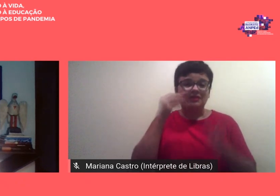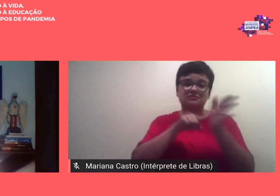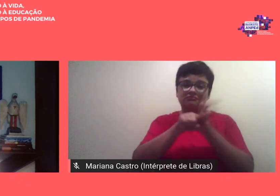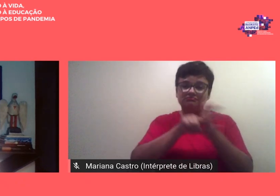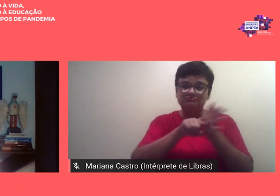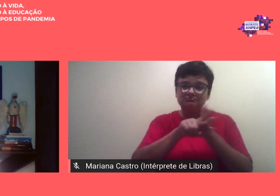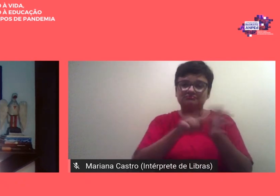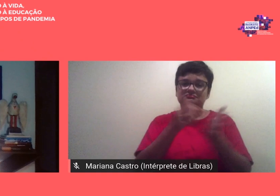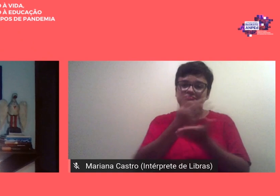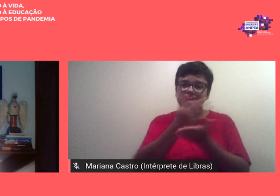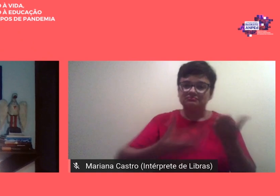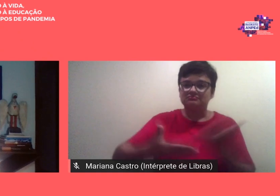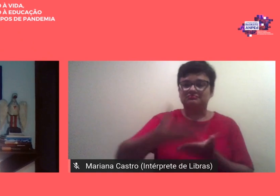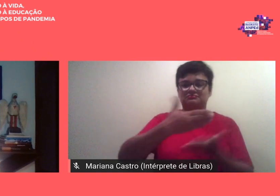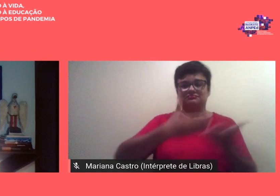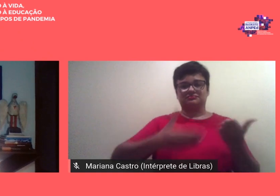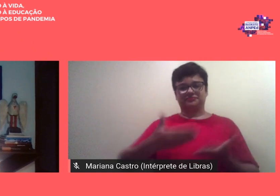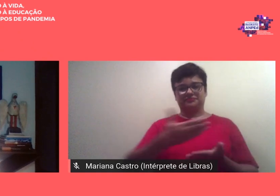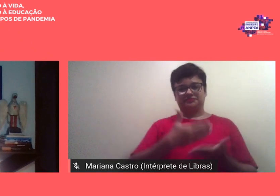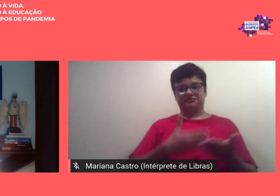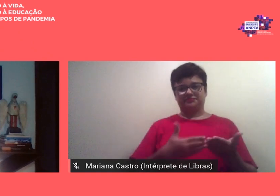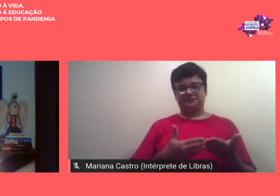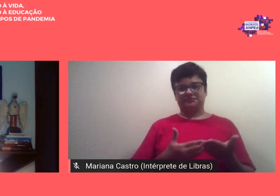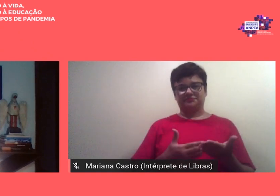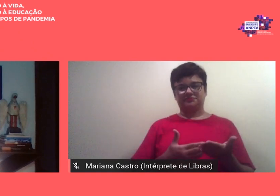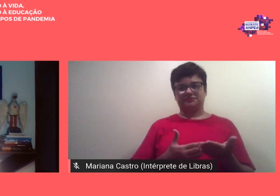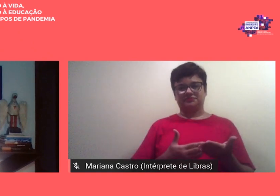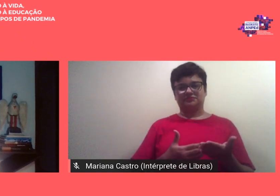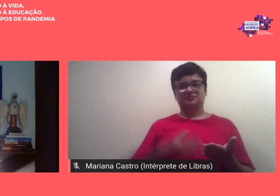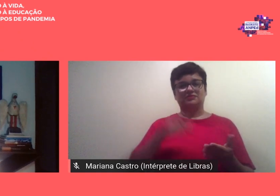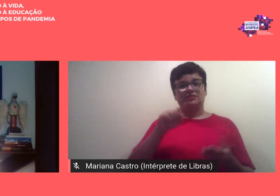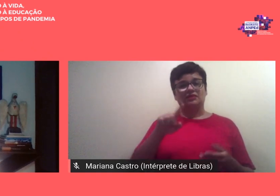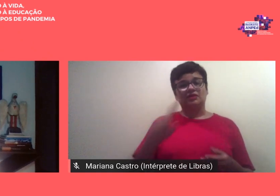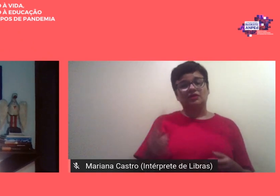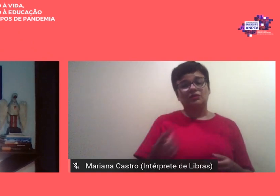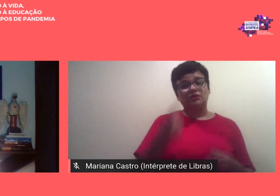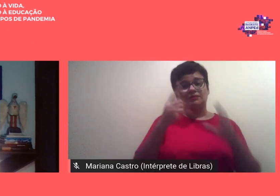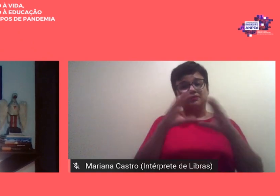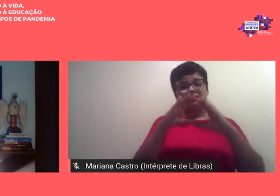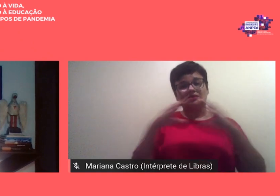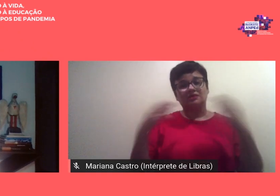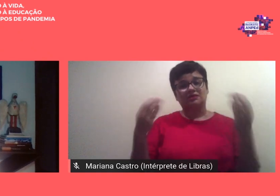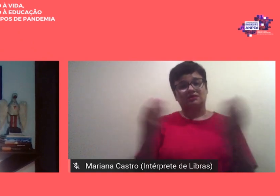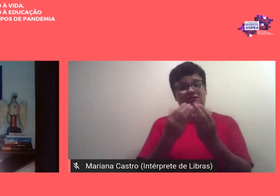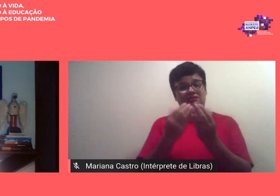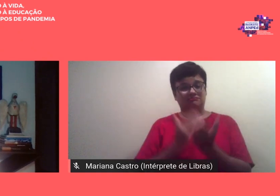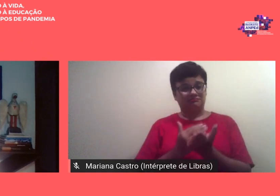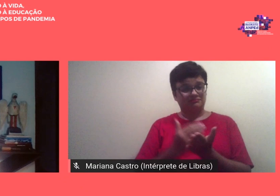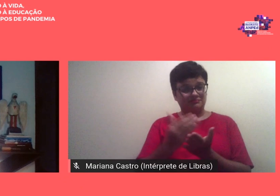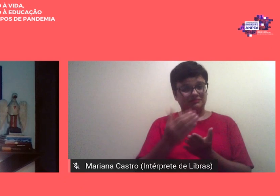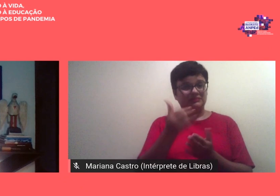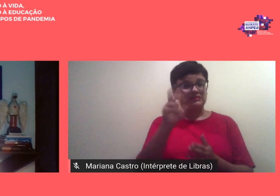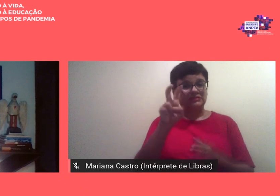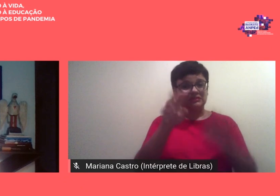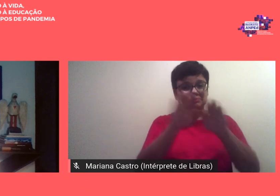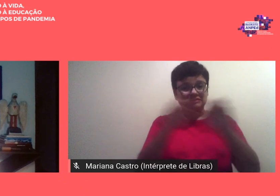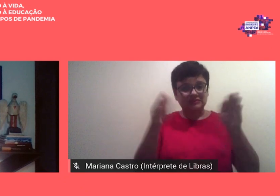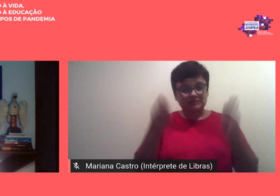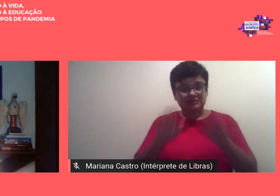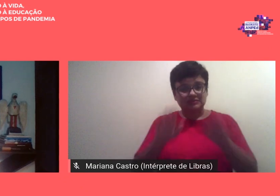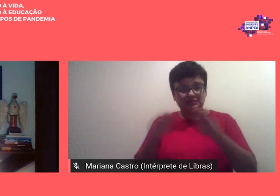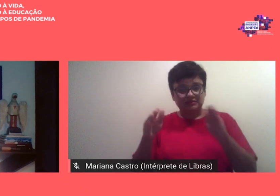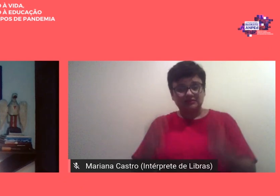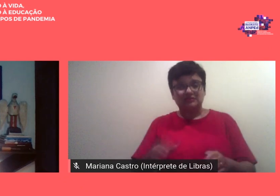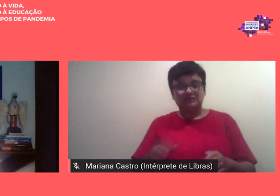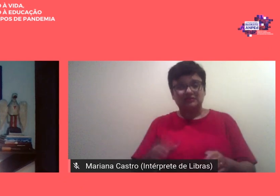compartilhadas em uma conferência inicial 15 mesas 553